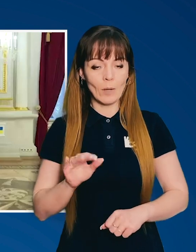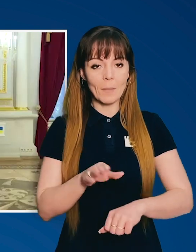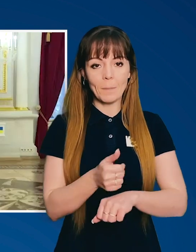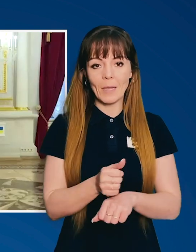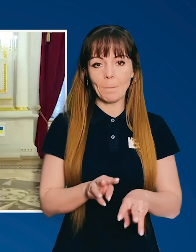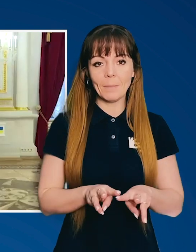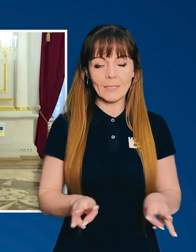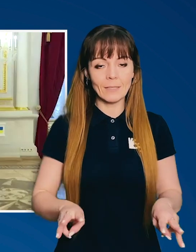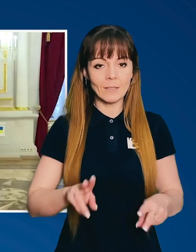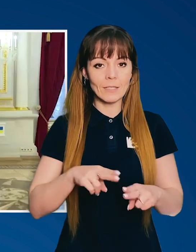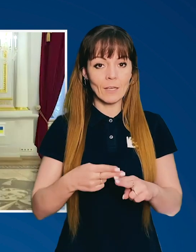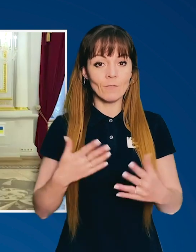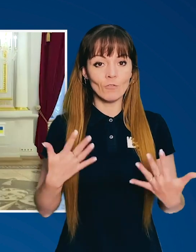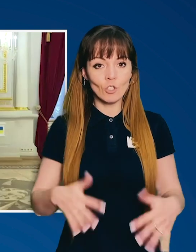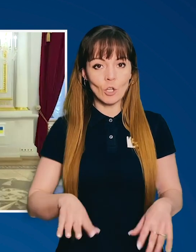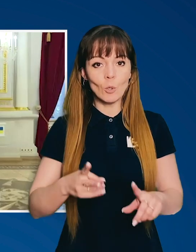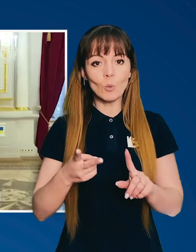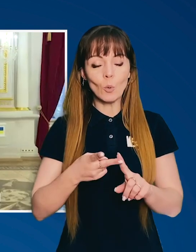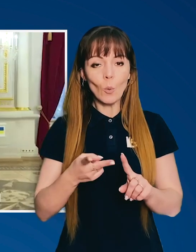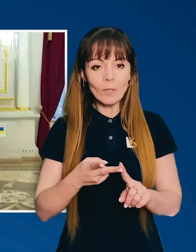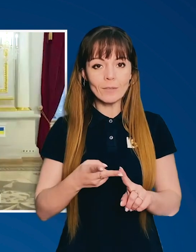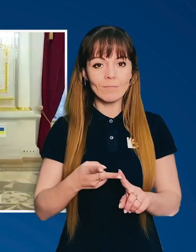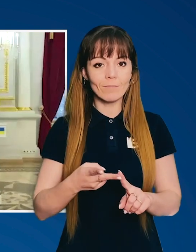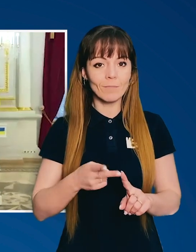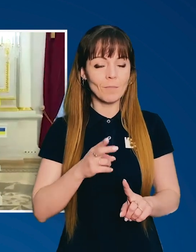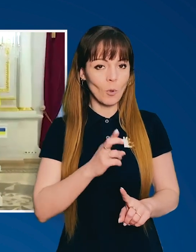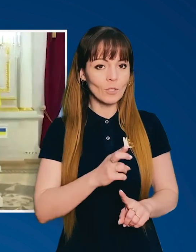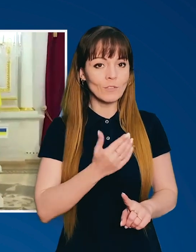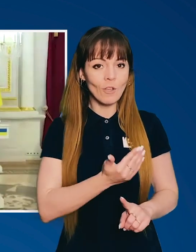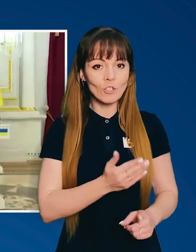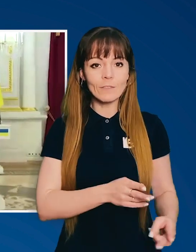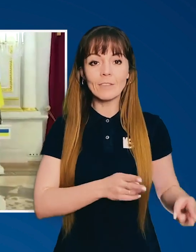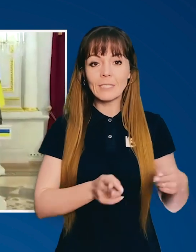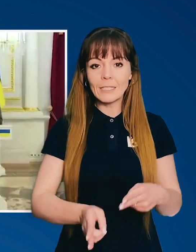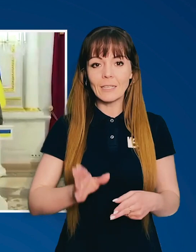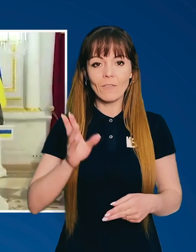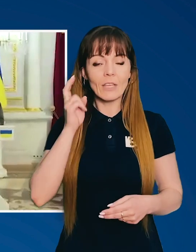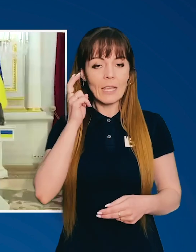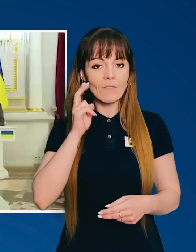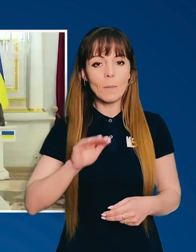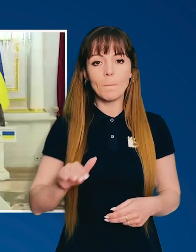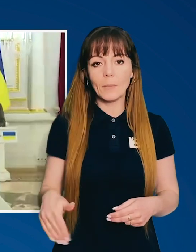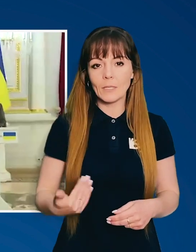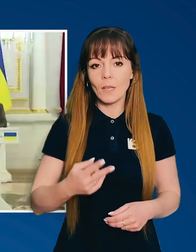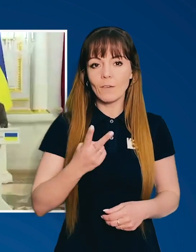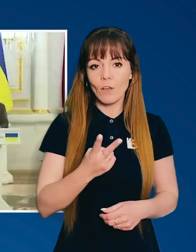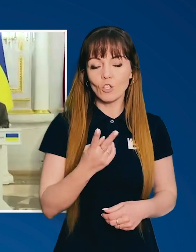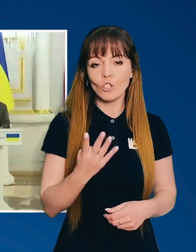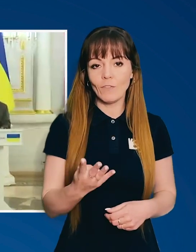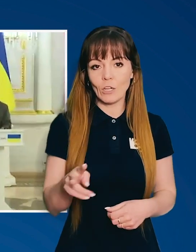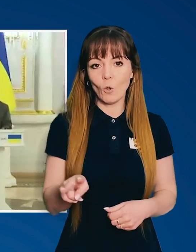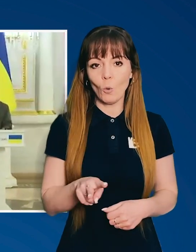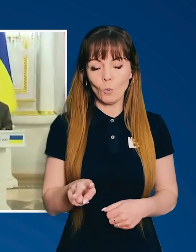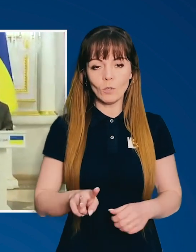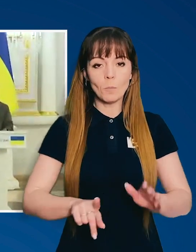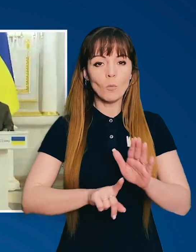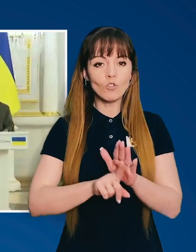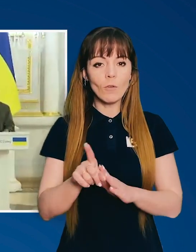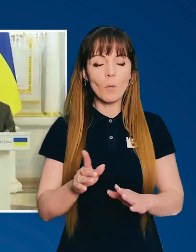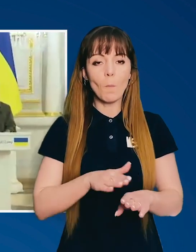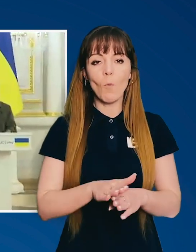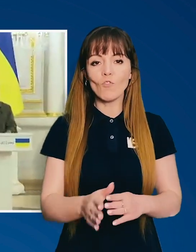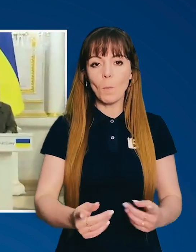прем'єр-міністра. Це вже другий, Борис, ваш візит в Київ після 24